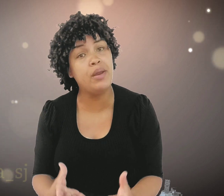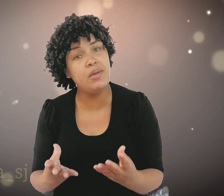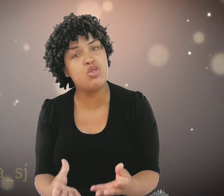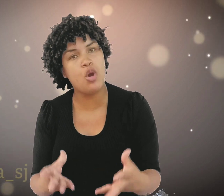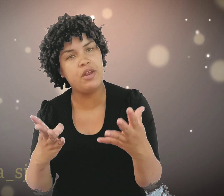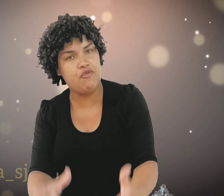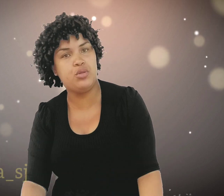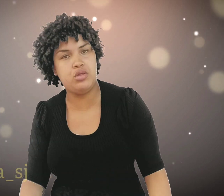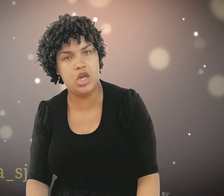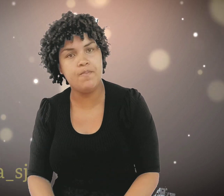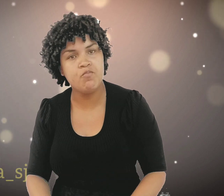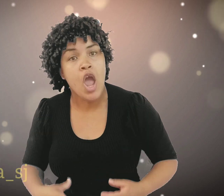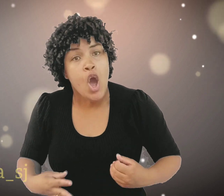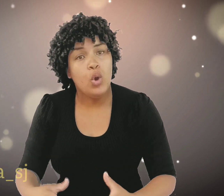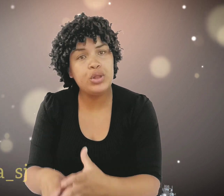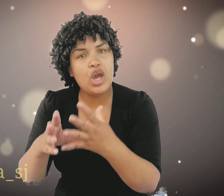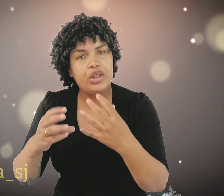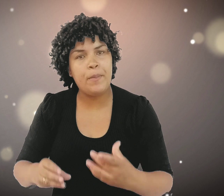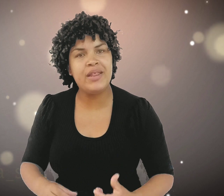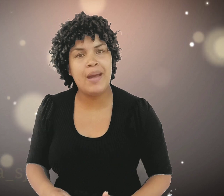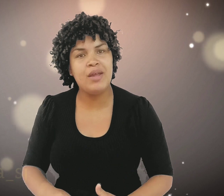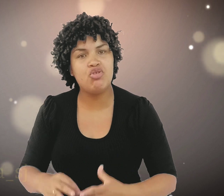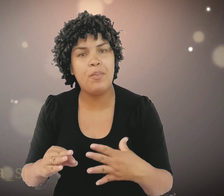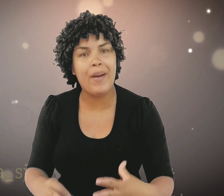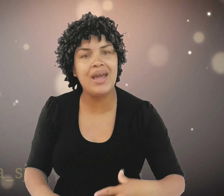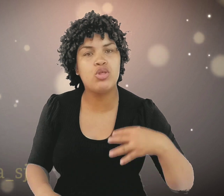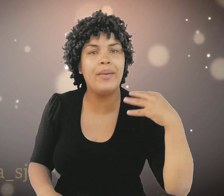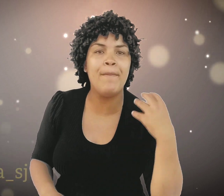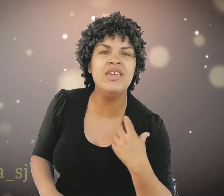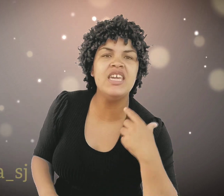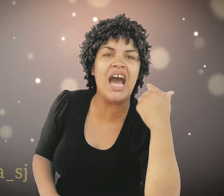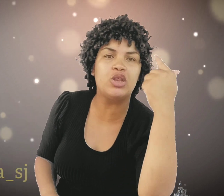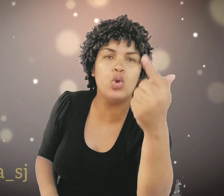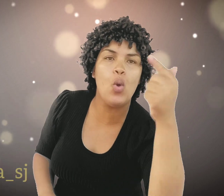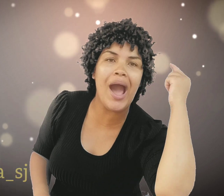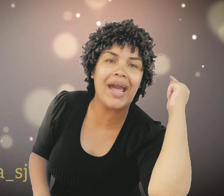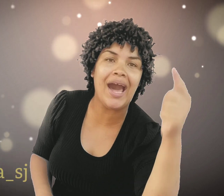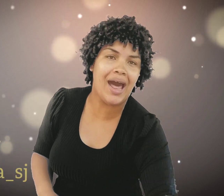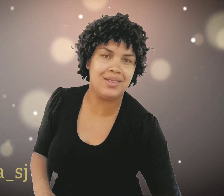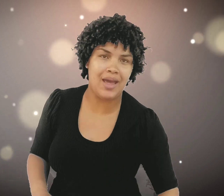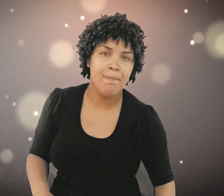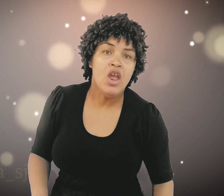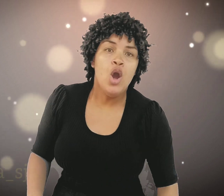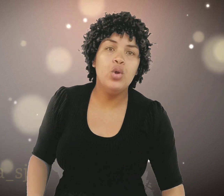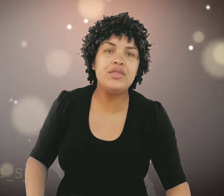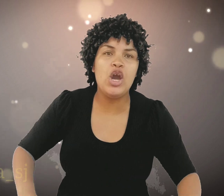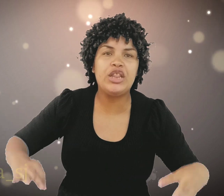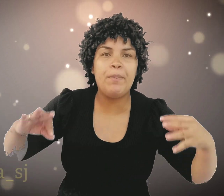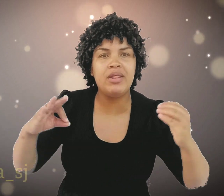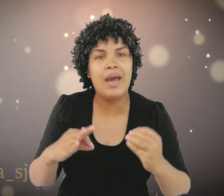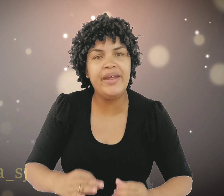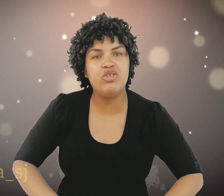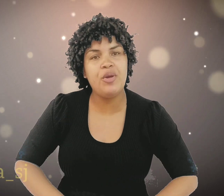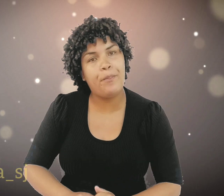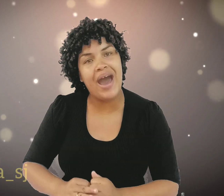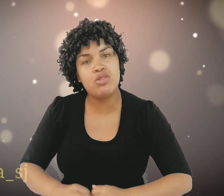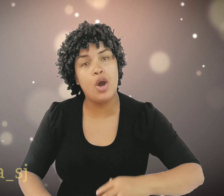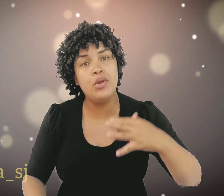Sobre mim. Sobre você. O Senhor tem pensamentos. paz. Sobre a minha. Tua casa. O Senhor tem pensamentos. De paz. Sobre